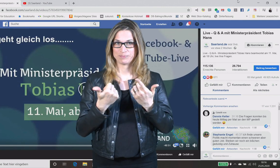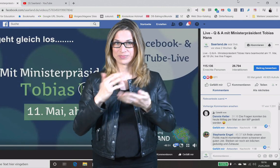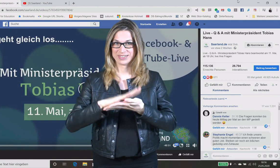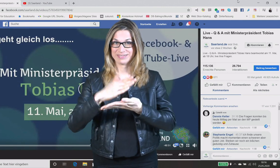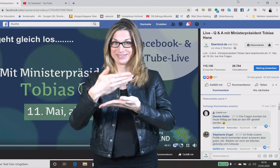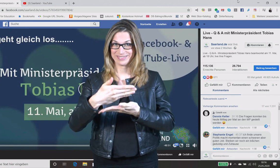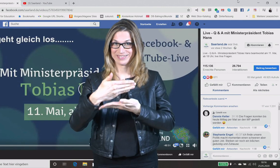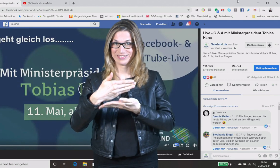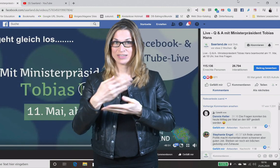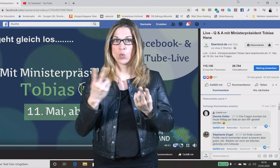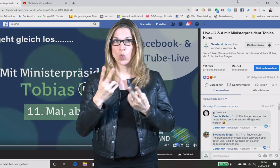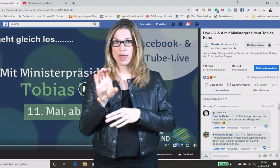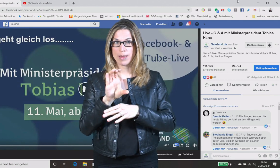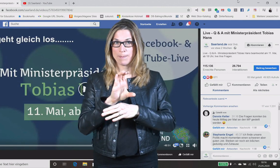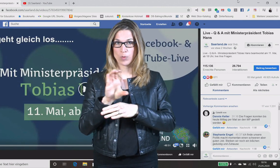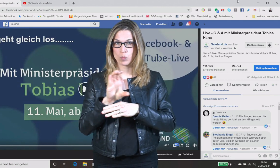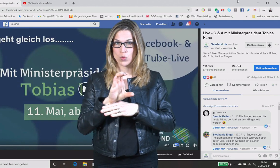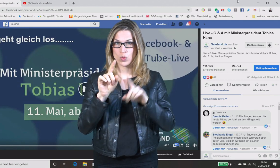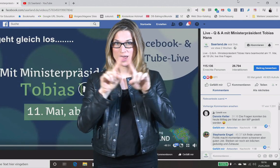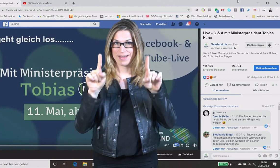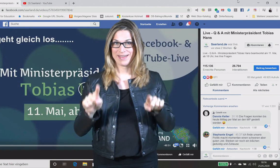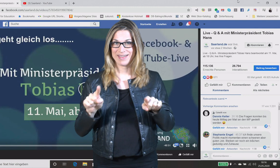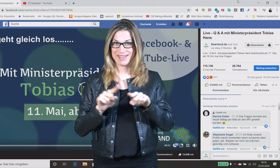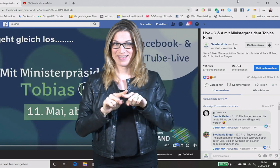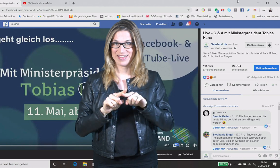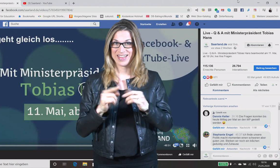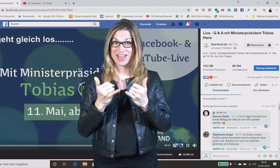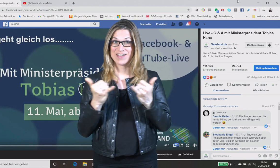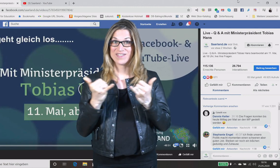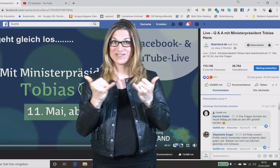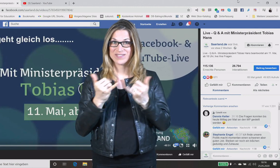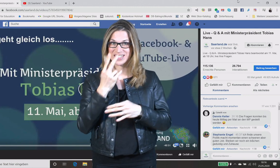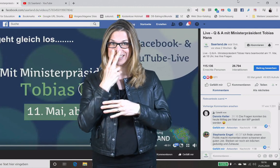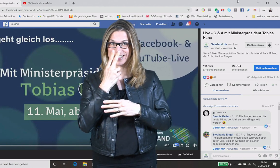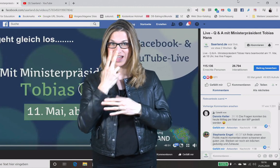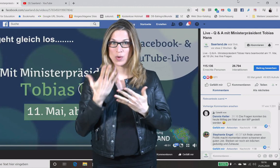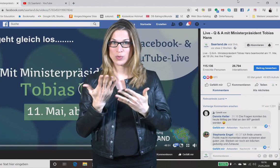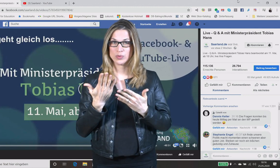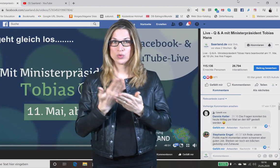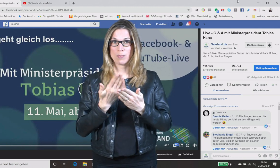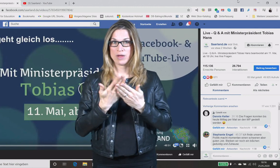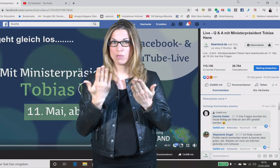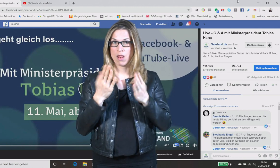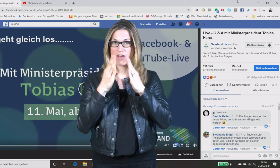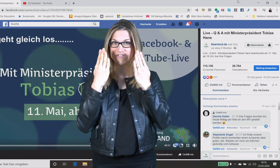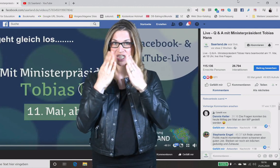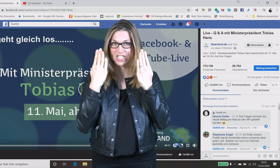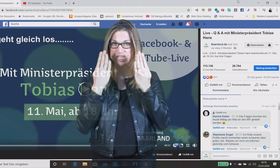-PCs und wir sind in Facebook. Wie Sie hier sehen, haben wir jetzt mal